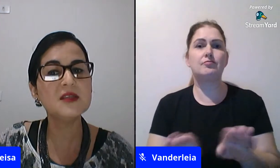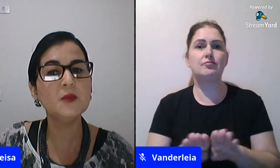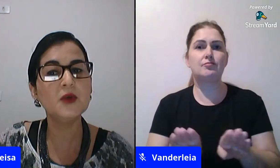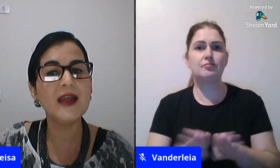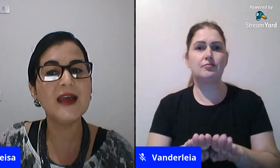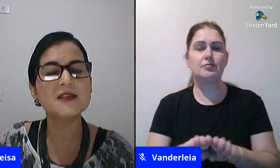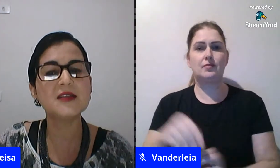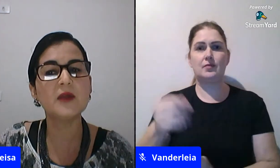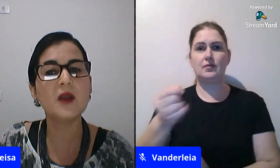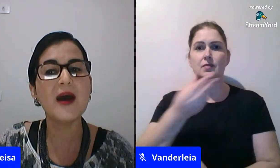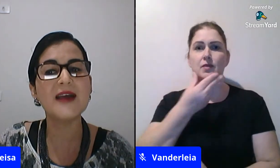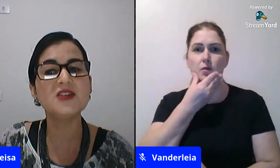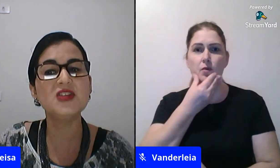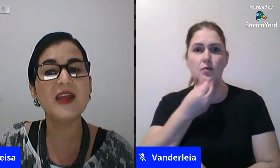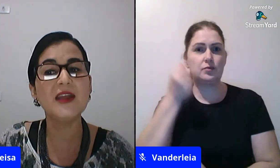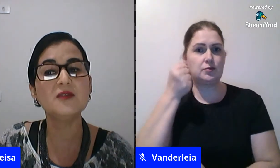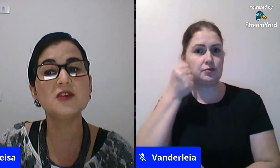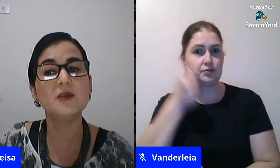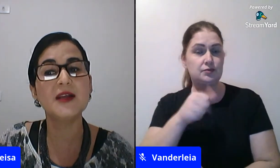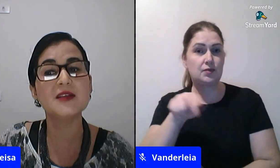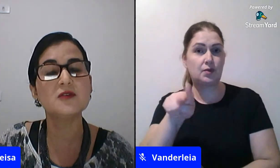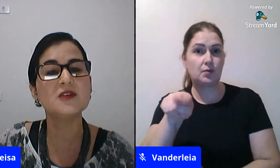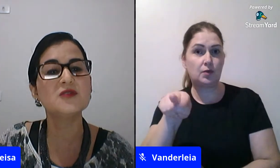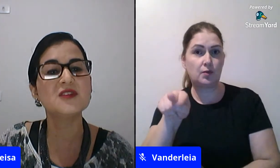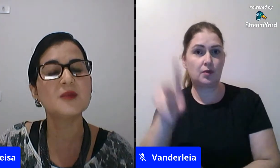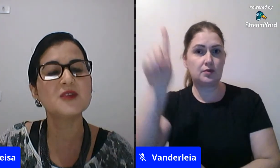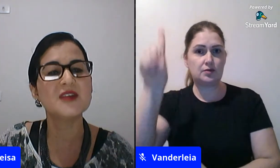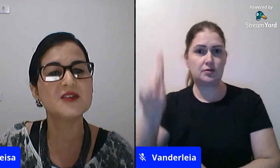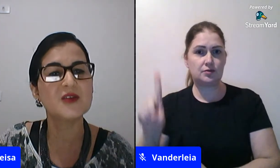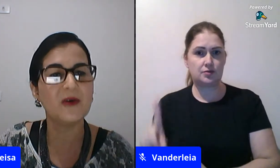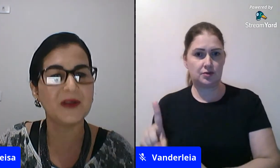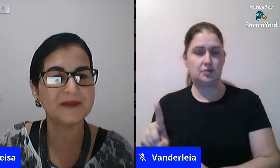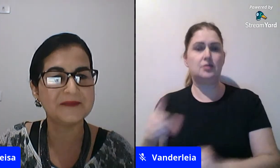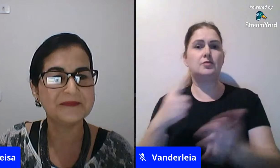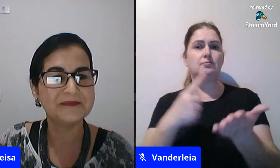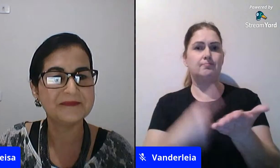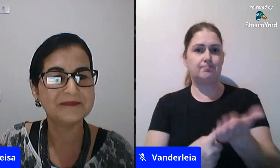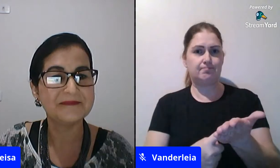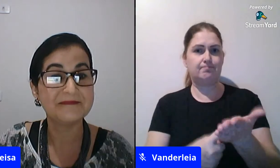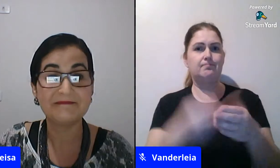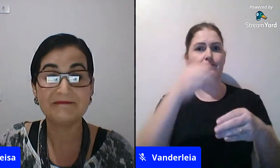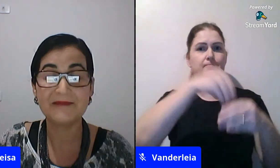homens e mulheres são iguais em direitos e obrigações nos termos da escola.